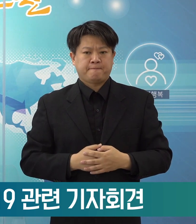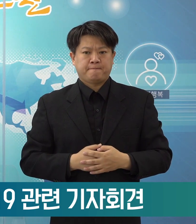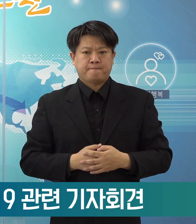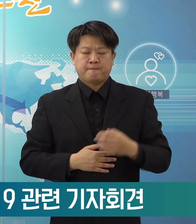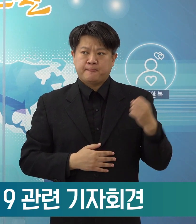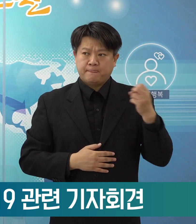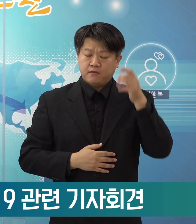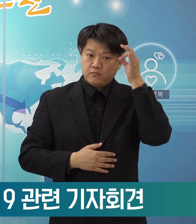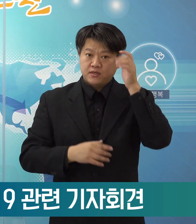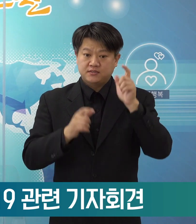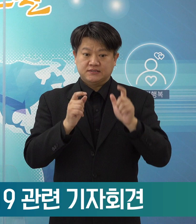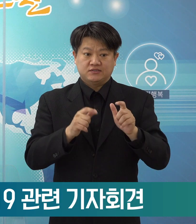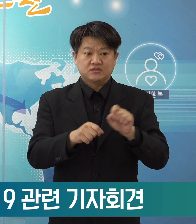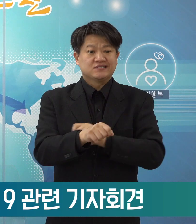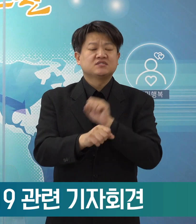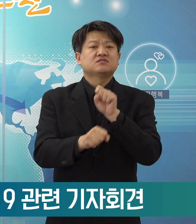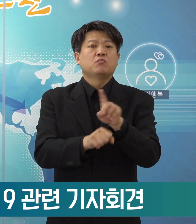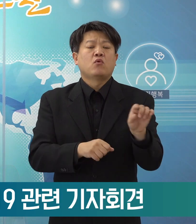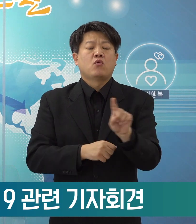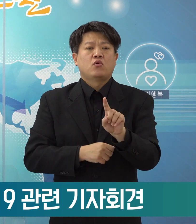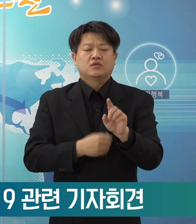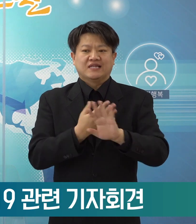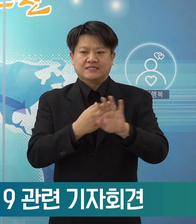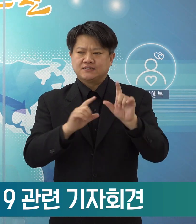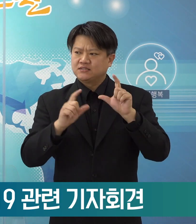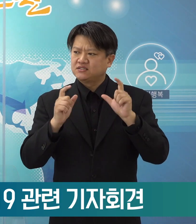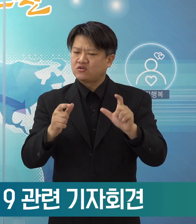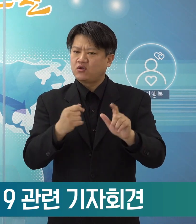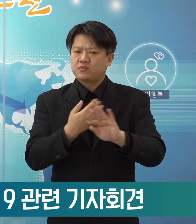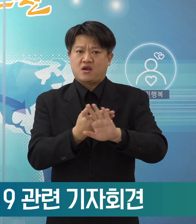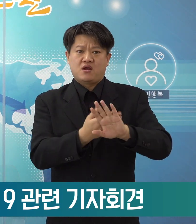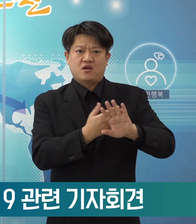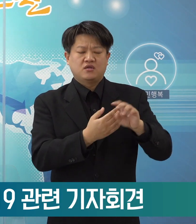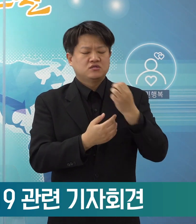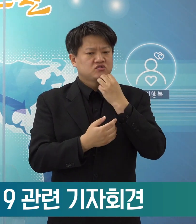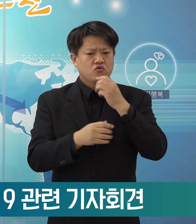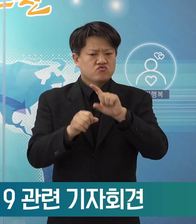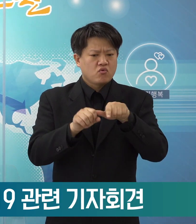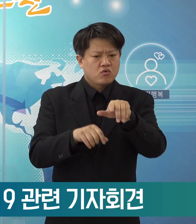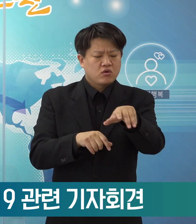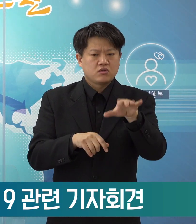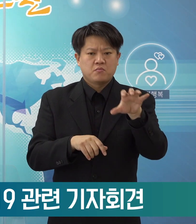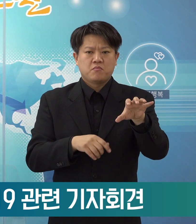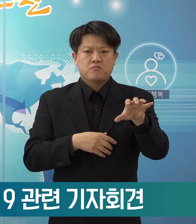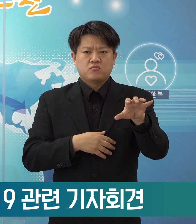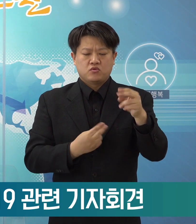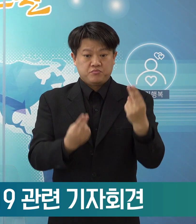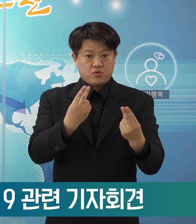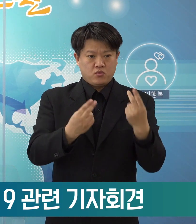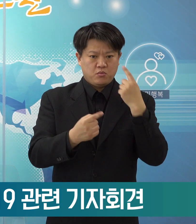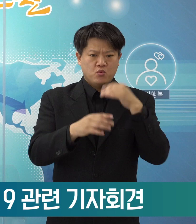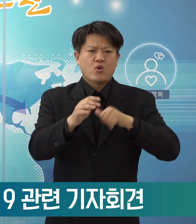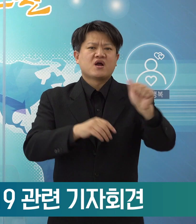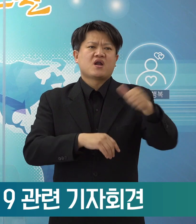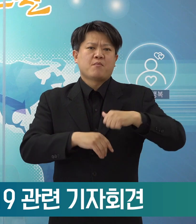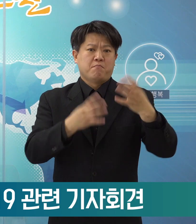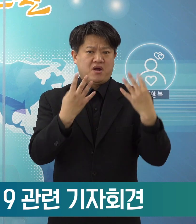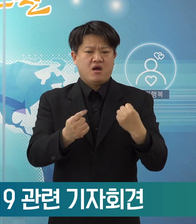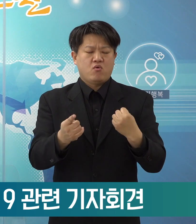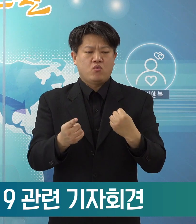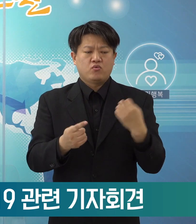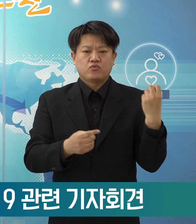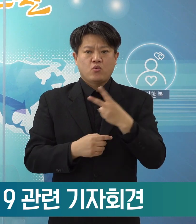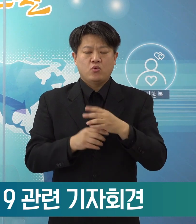또 우리 지역 특성이 다른 지역하고 많이 서울과 같은 데를 더 악례를 많이 하고